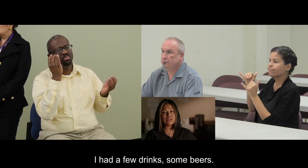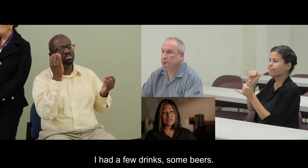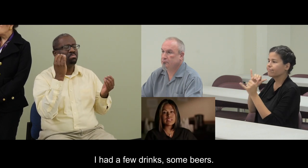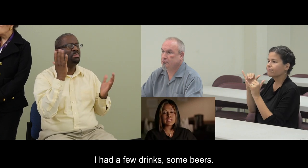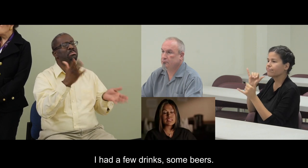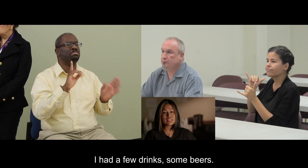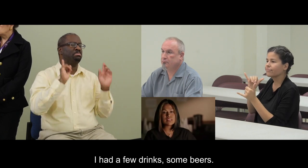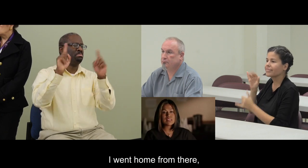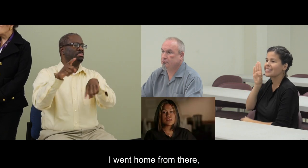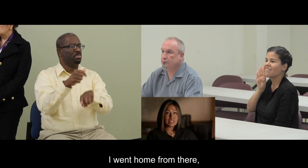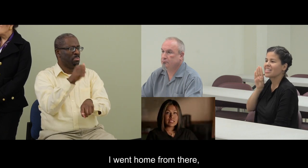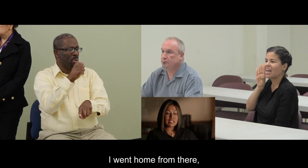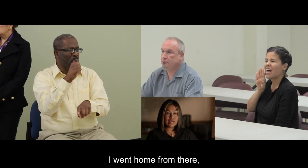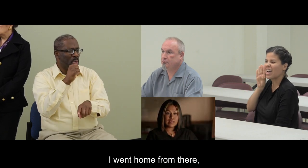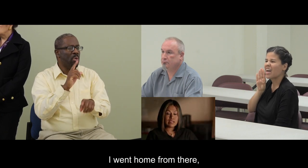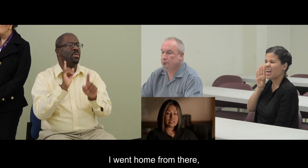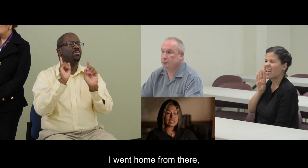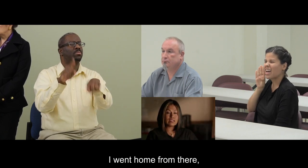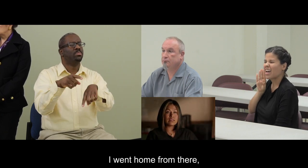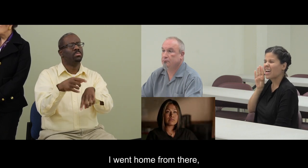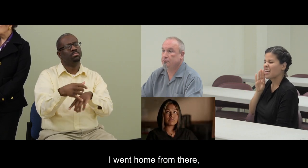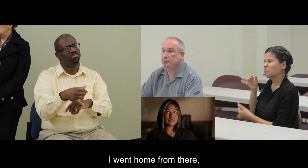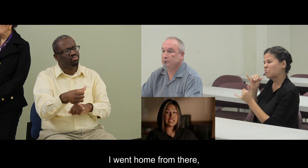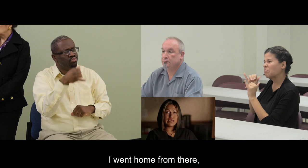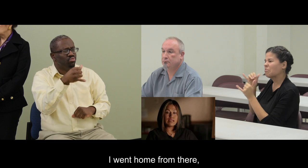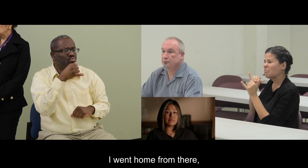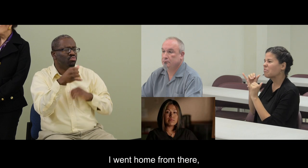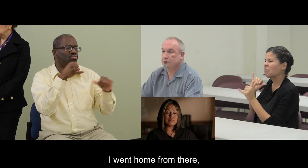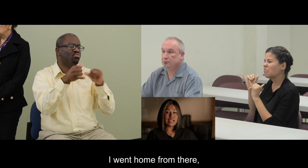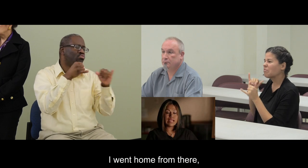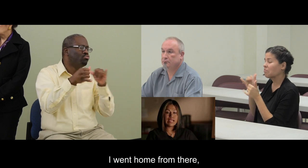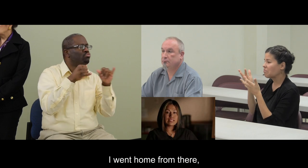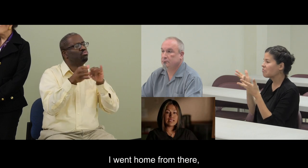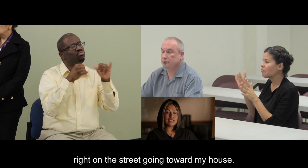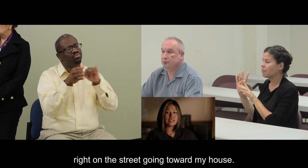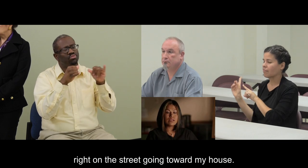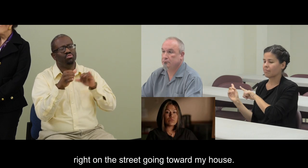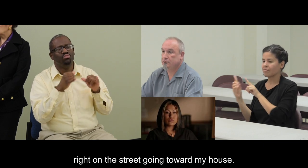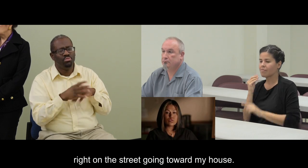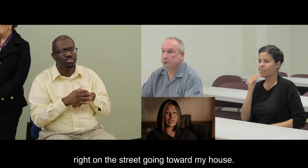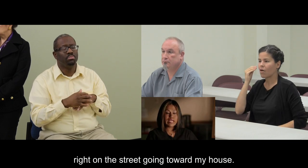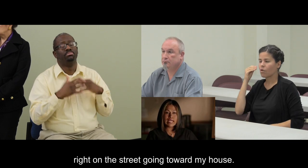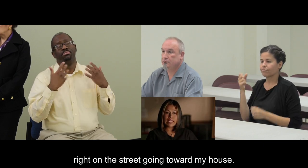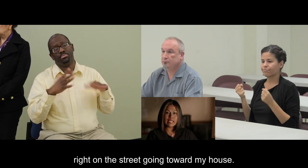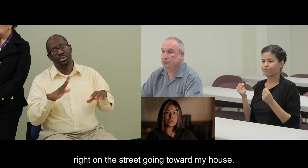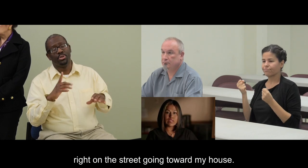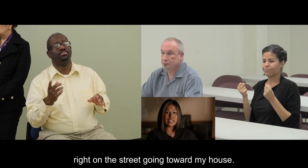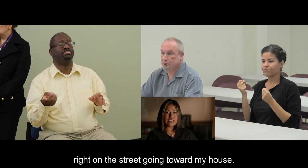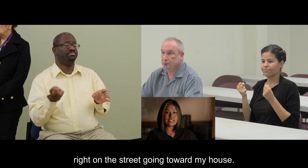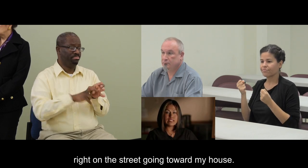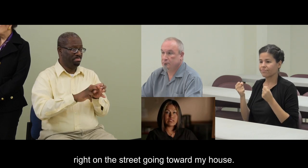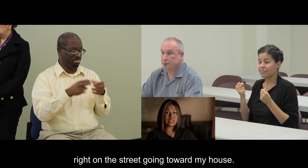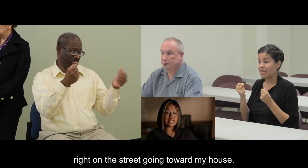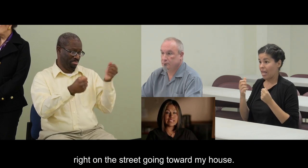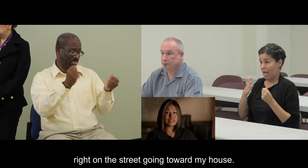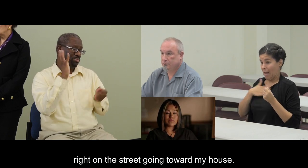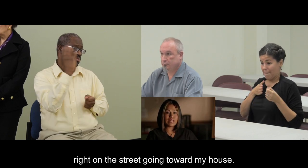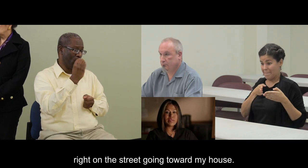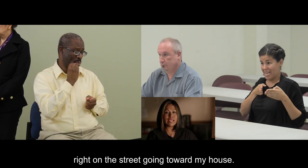cervezas. De ahí seguí para la casa, justo en la calle donde es para mi